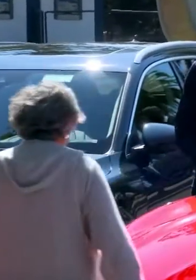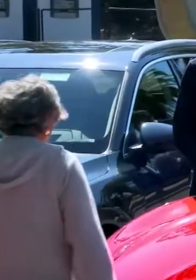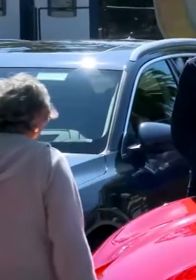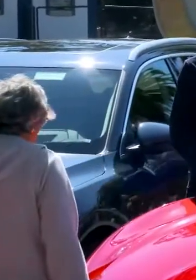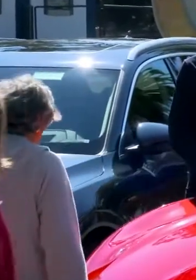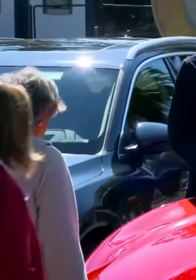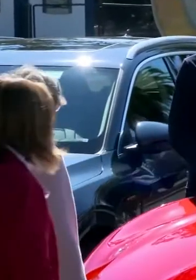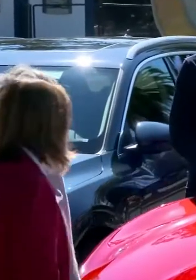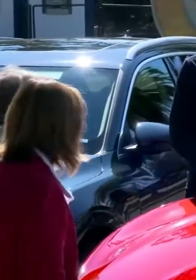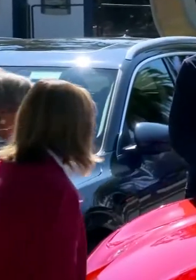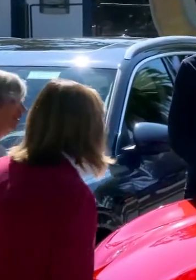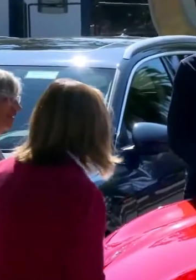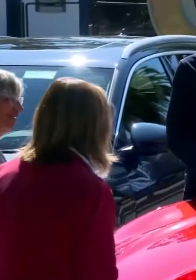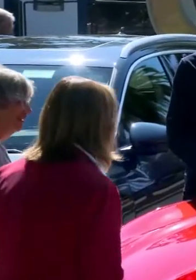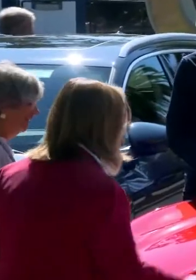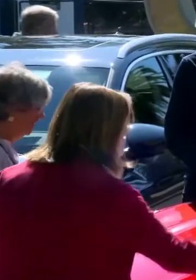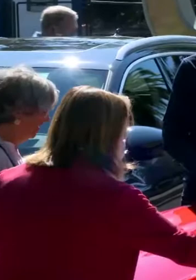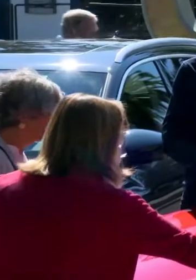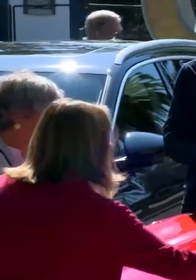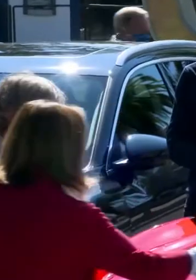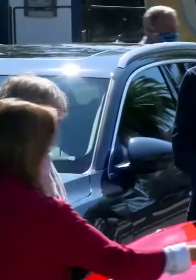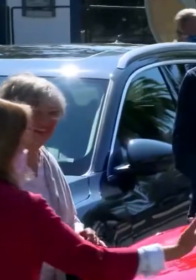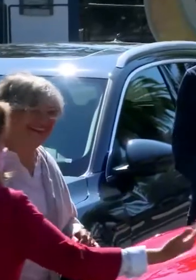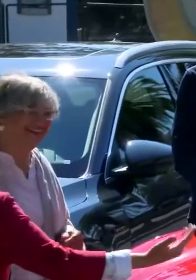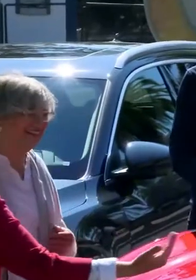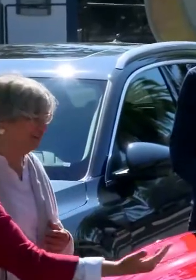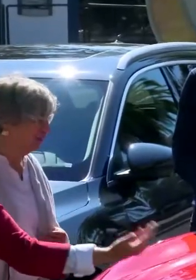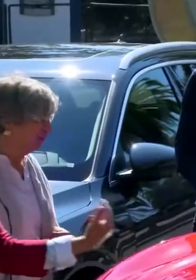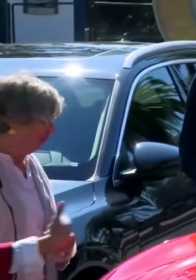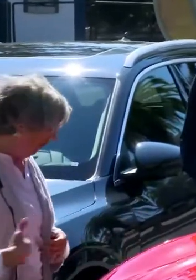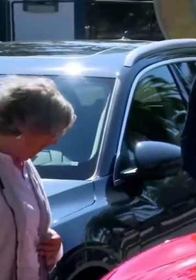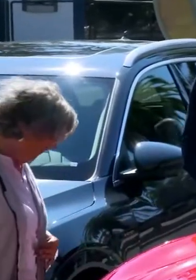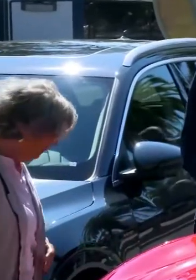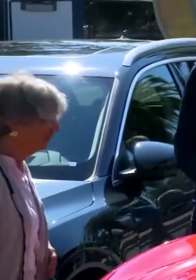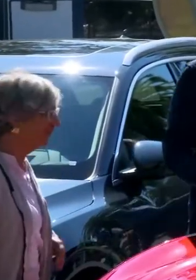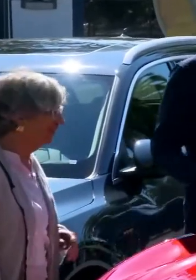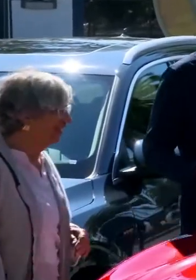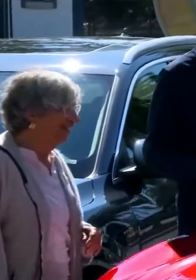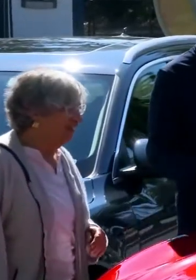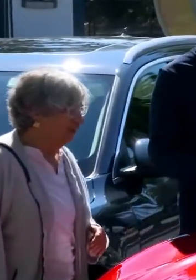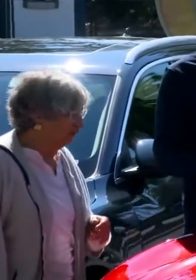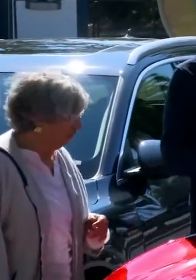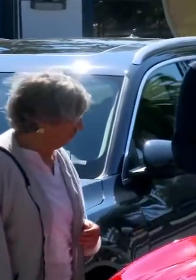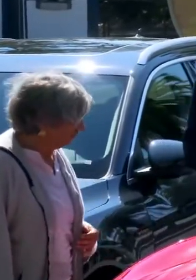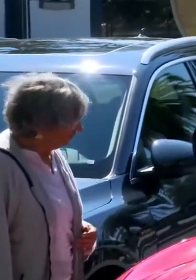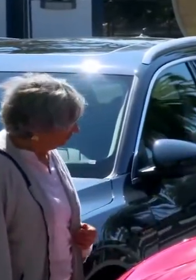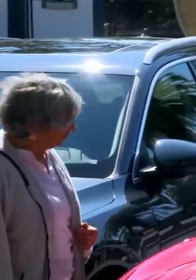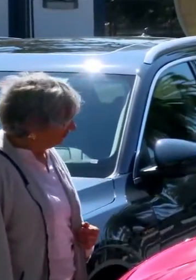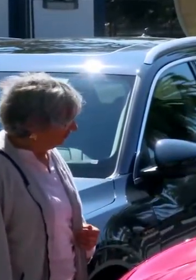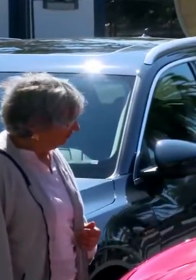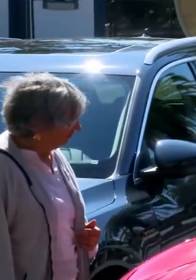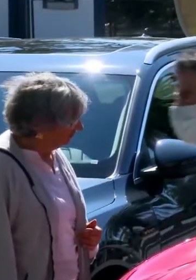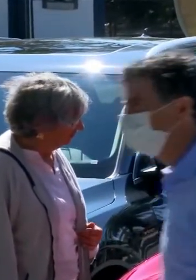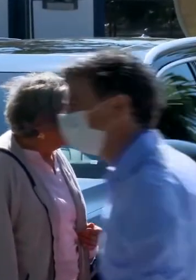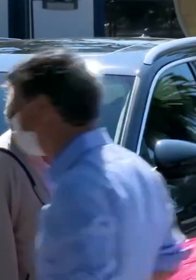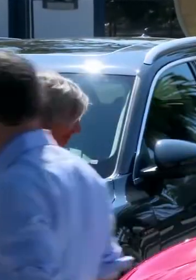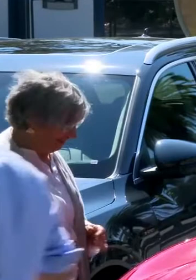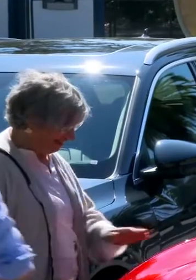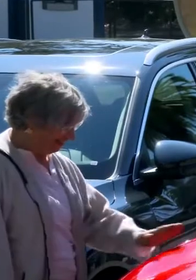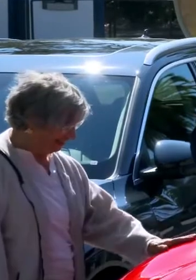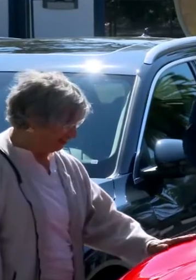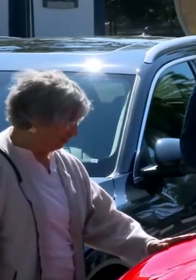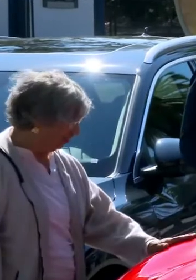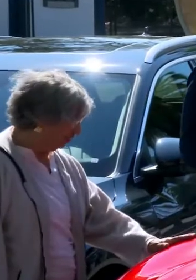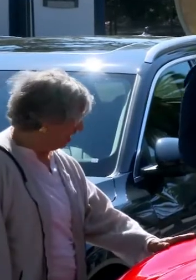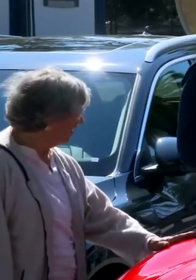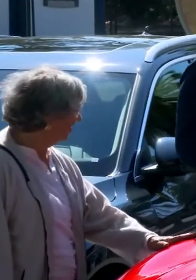lugar algo extraño para firmar esto. No sé si algún gobernador previamente había firmado una orden ejecutiva en el cofre de un